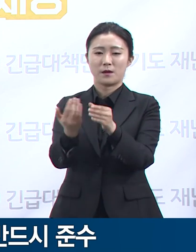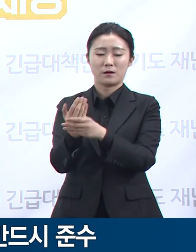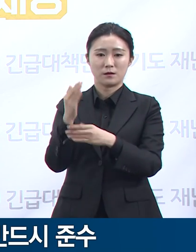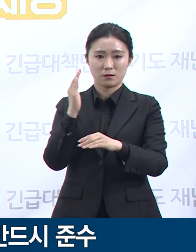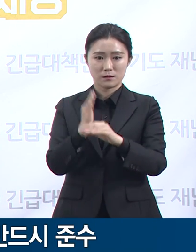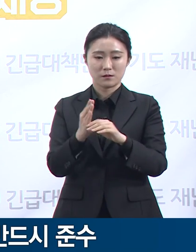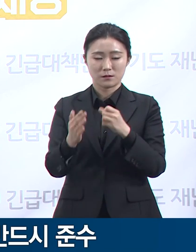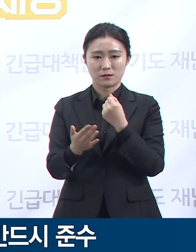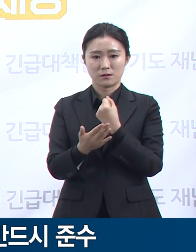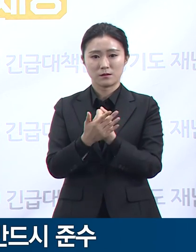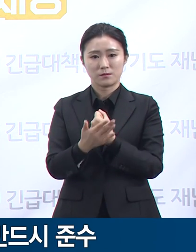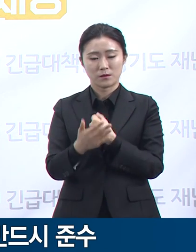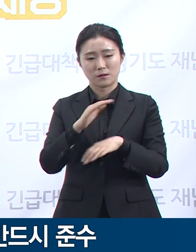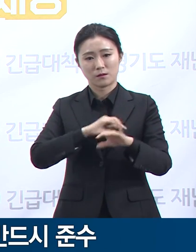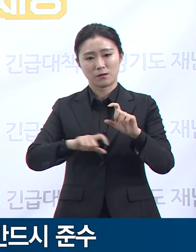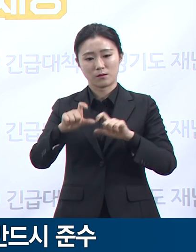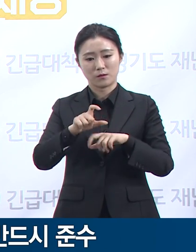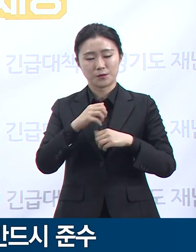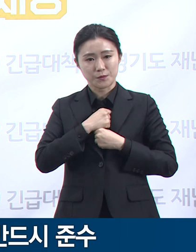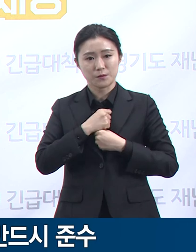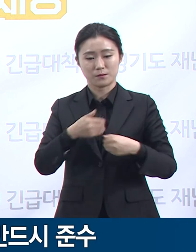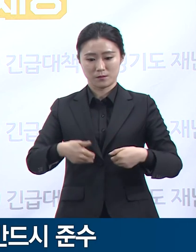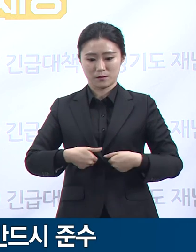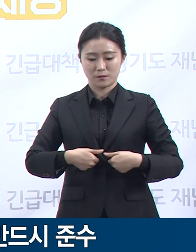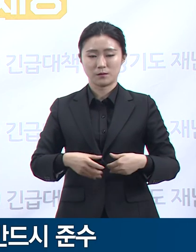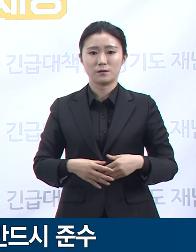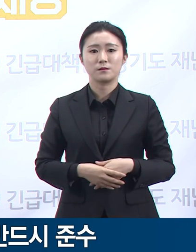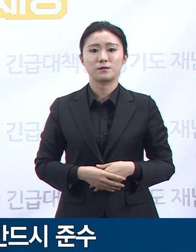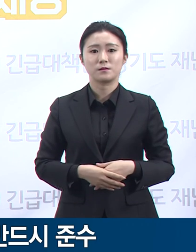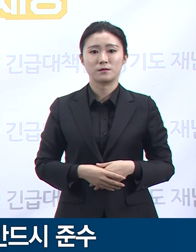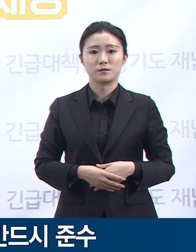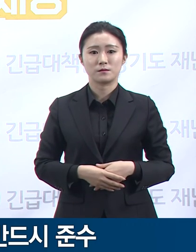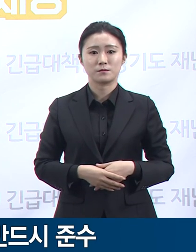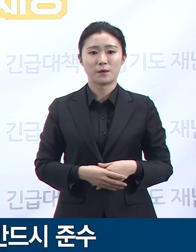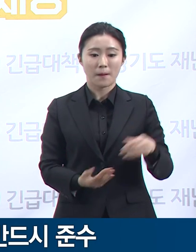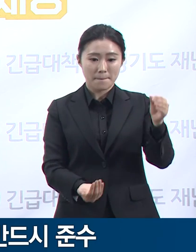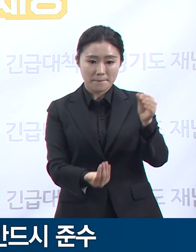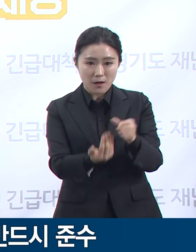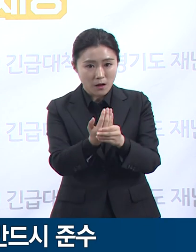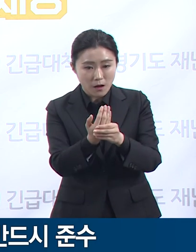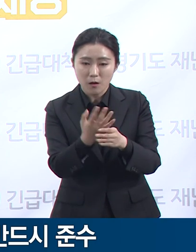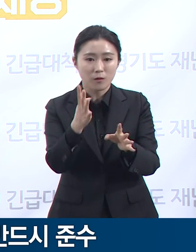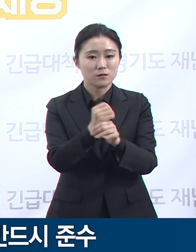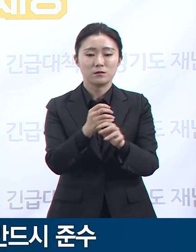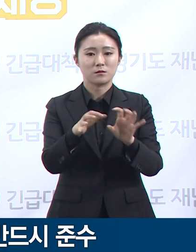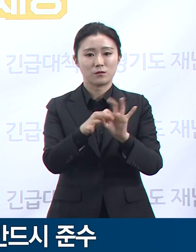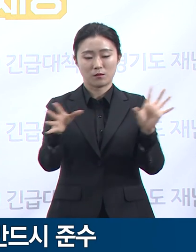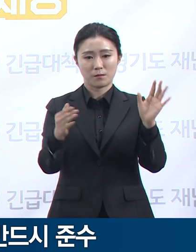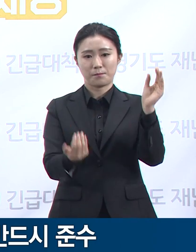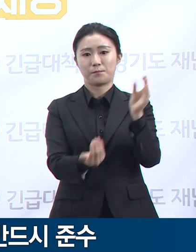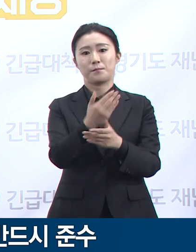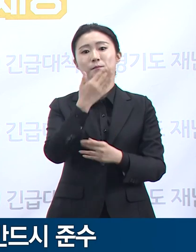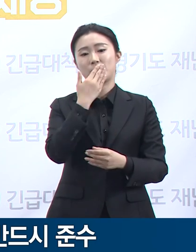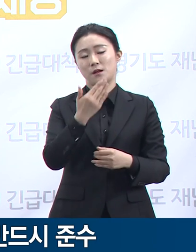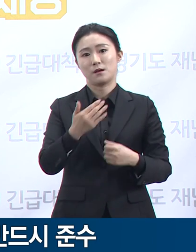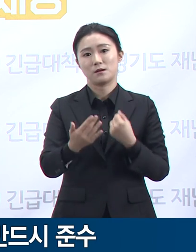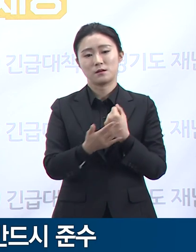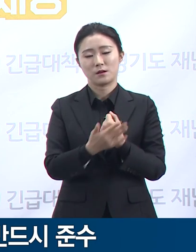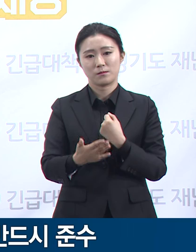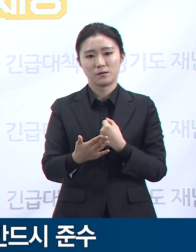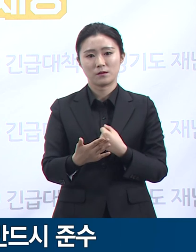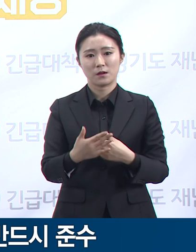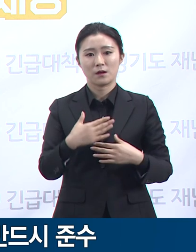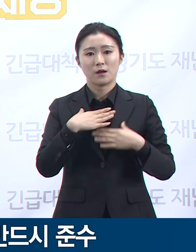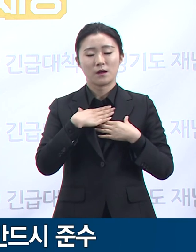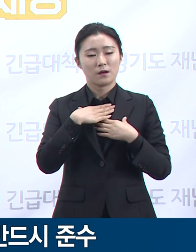생활 속 거리 두기 체계 안에서 산발적인 집단 감염은 언제든 발생할 수 있음을 유념해 주시고 잠시라도 경계태세를